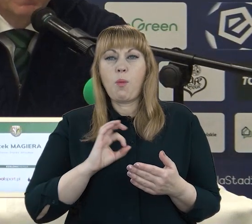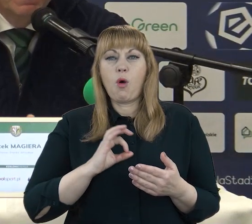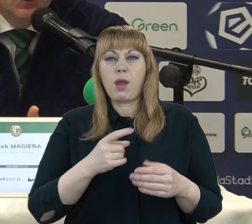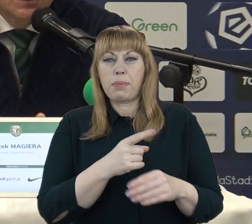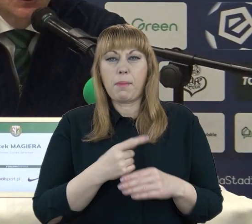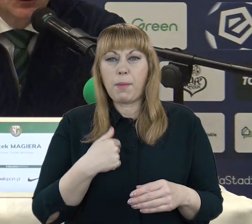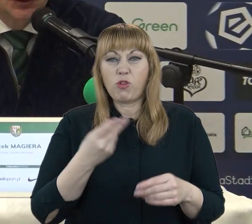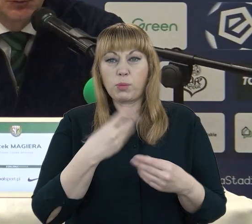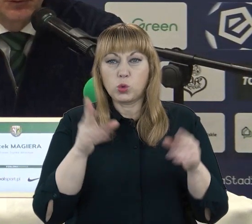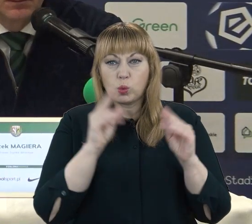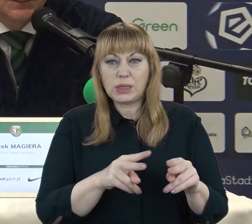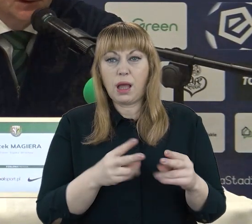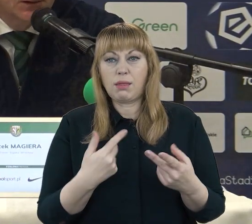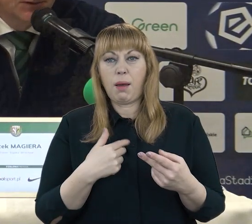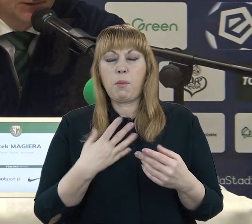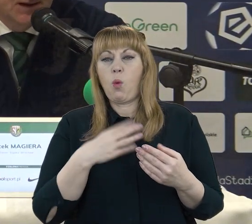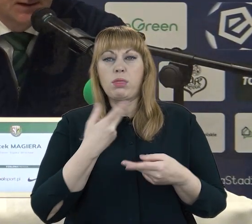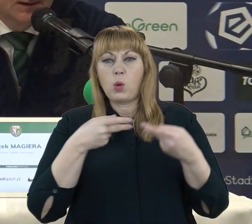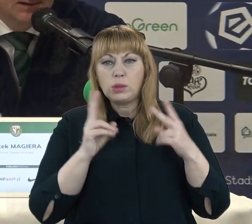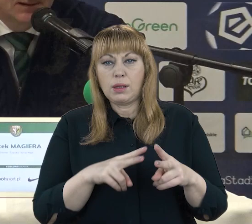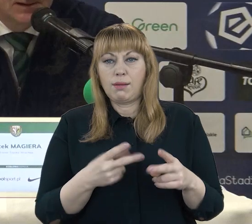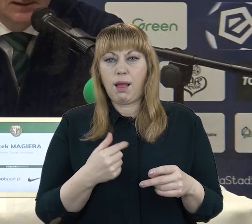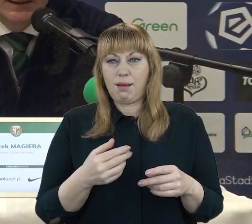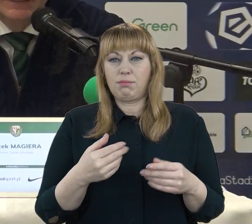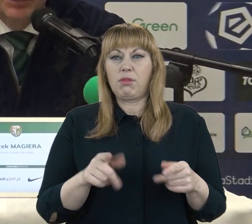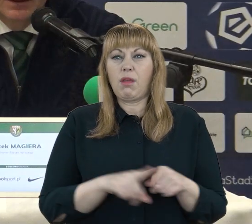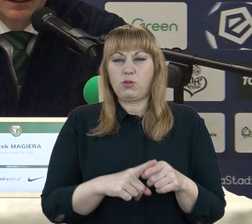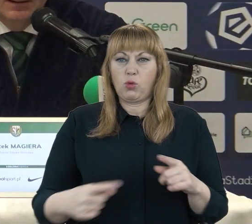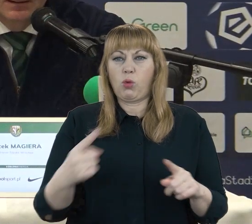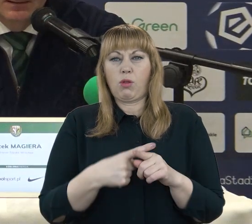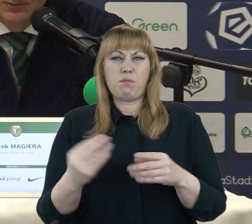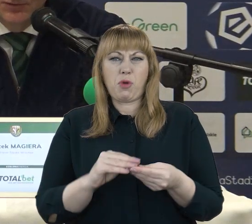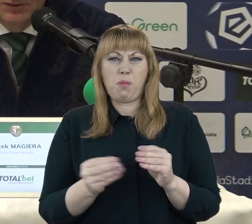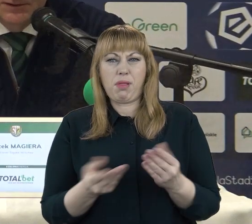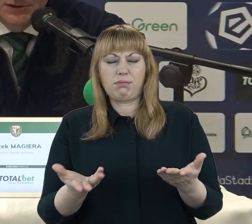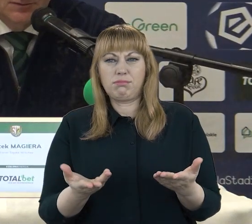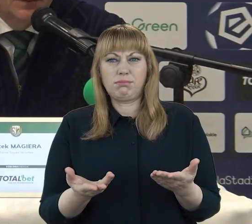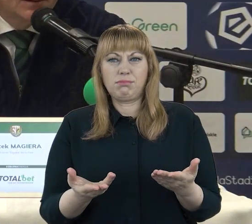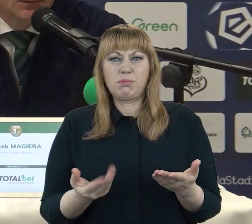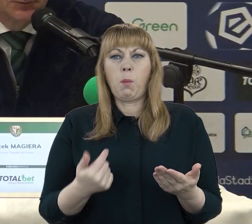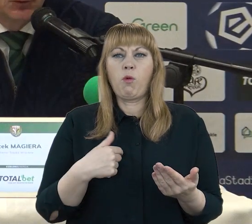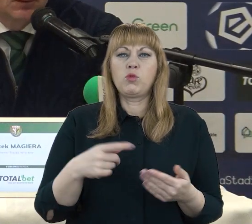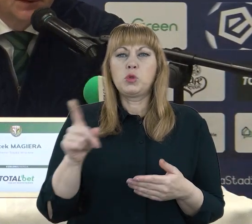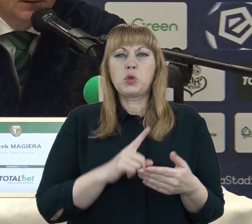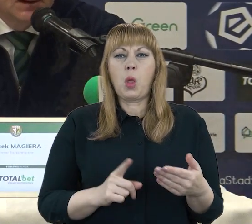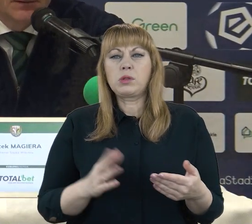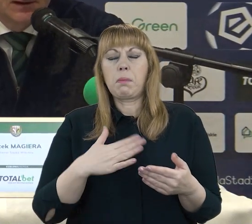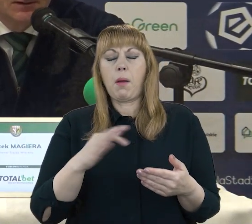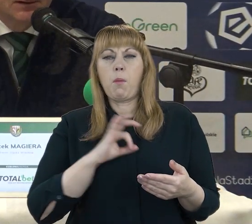To jest coś, o czym mówimy bezpośrednio po spotkaniach, gdzie mówiono, że Siong ma bardzo dużo punktów, że to nic się wielkiego nie